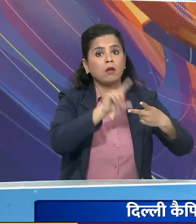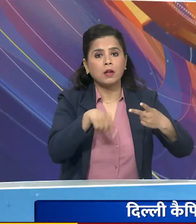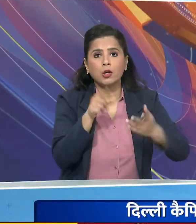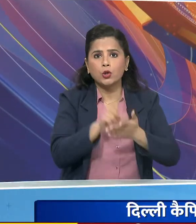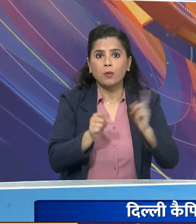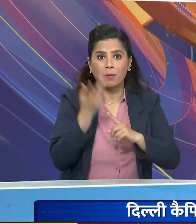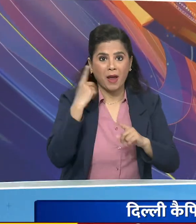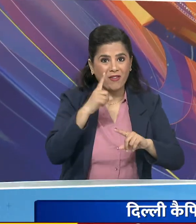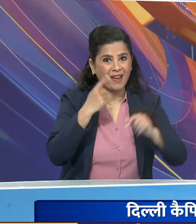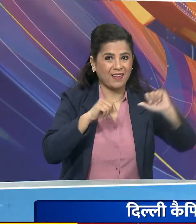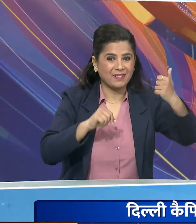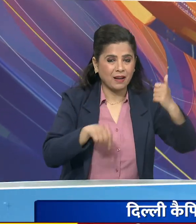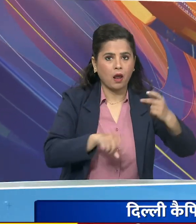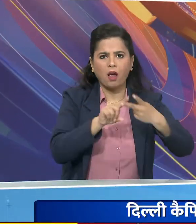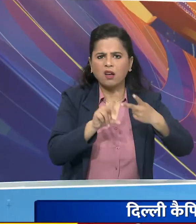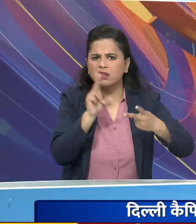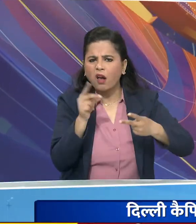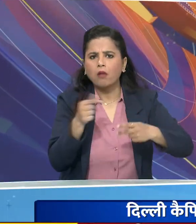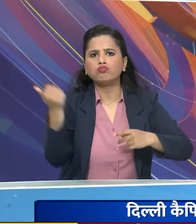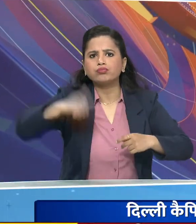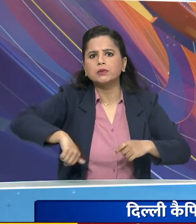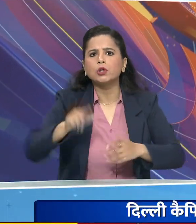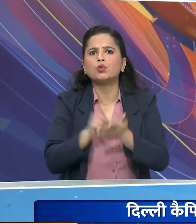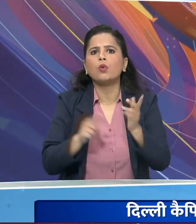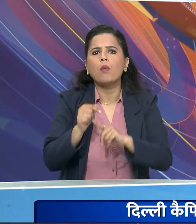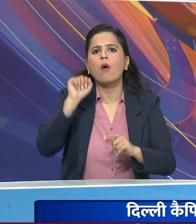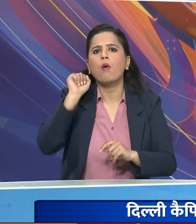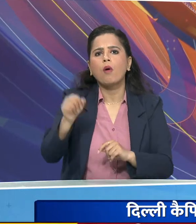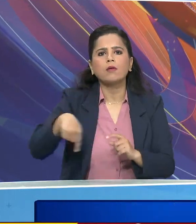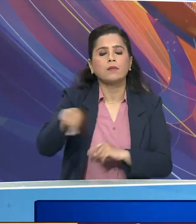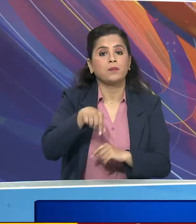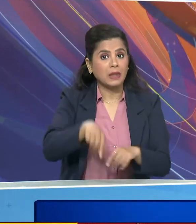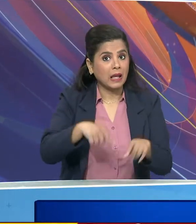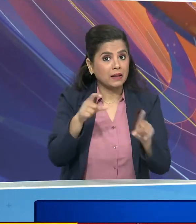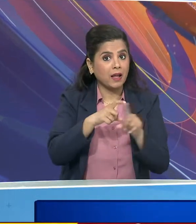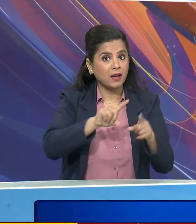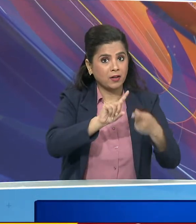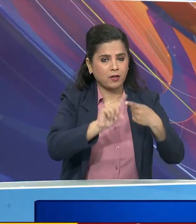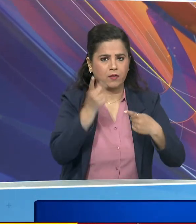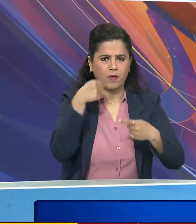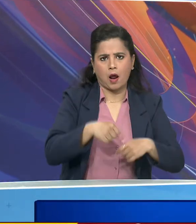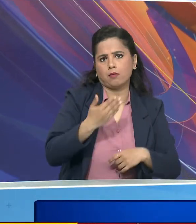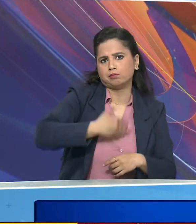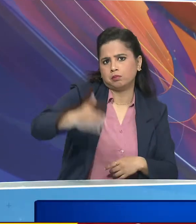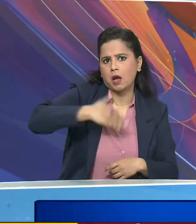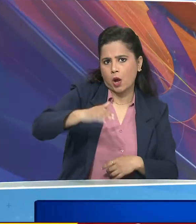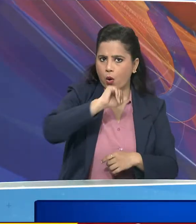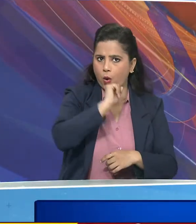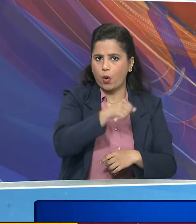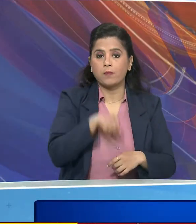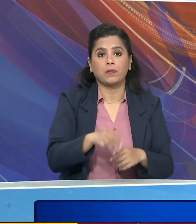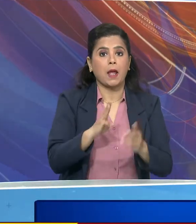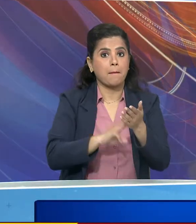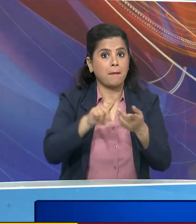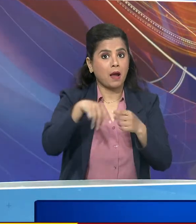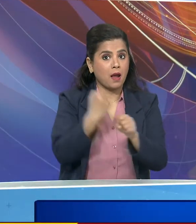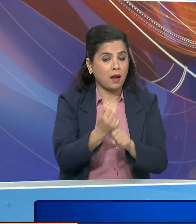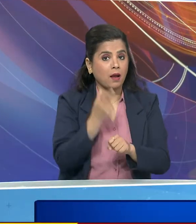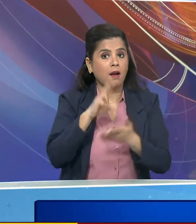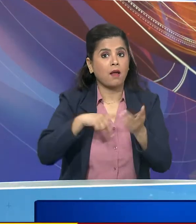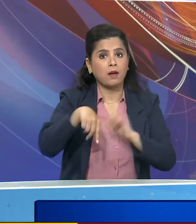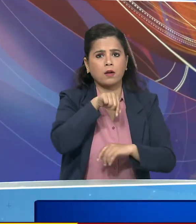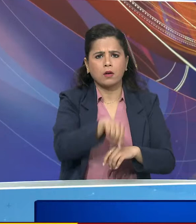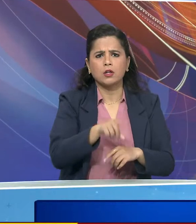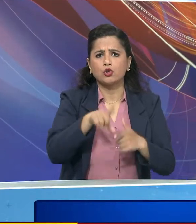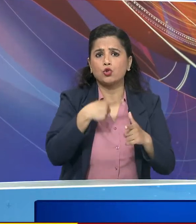बाद दूसरे मुकाबले में हार का सामना करना पड़ा दिल्ली ने पहले बलेबाजी करते हुए मेग लेनिंग और जिस जॉनसन